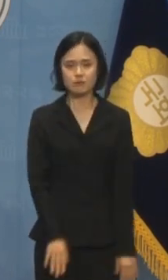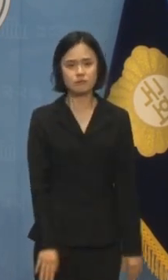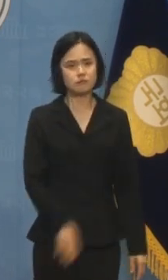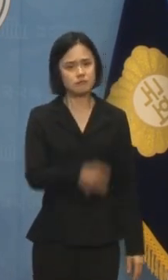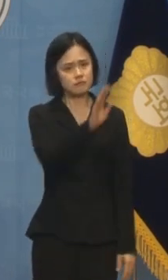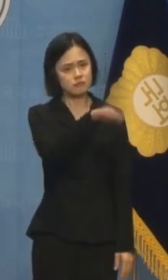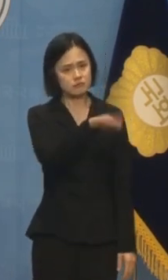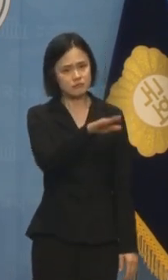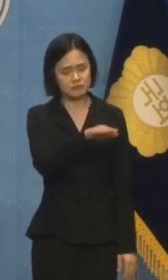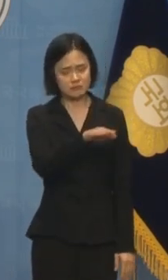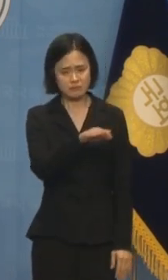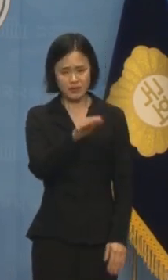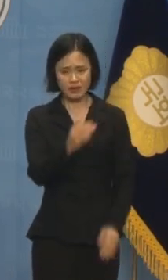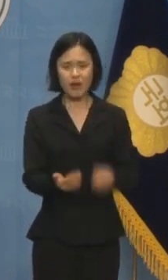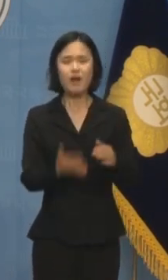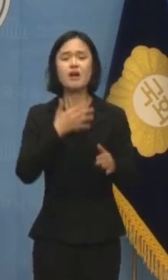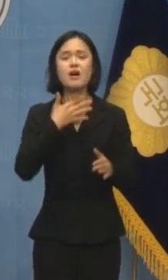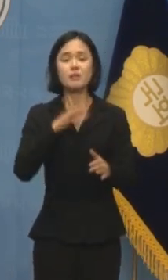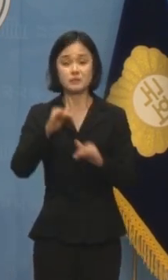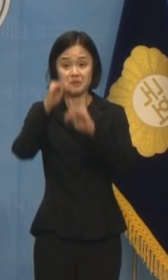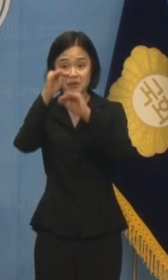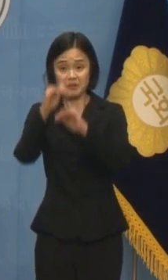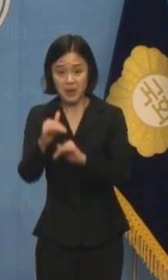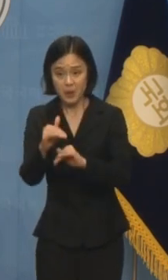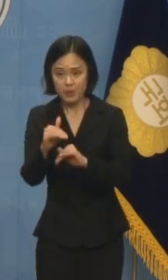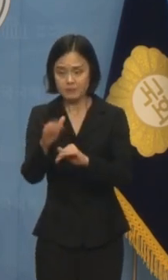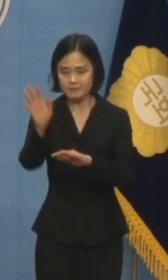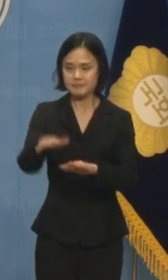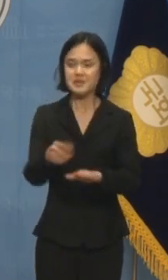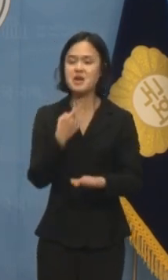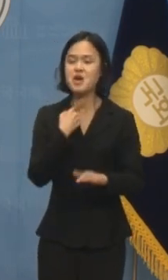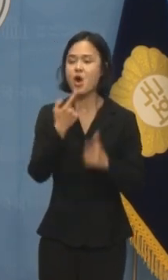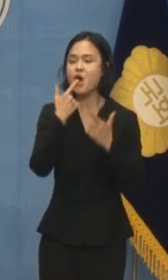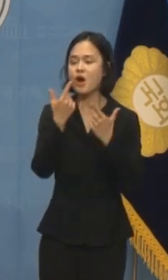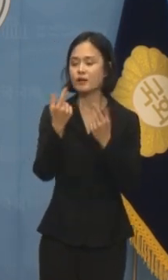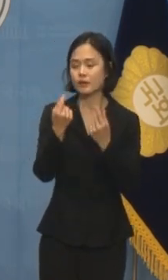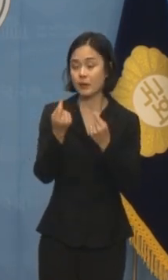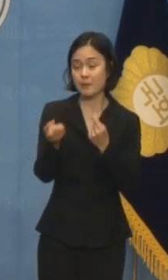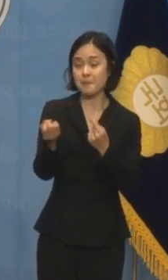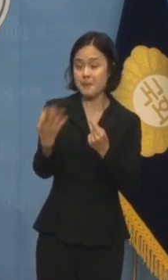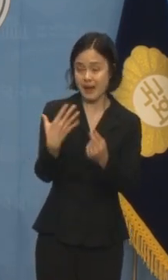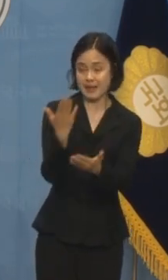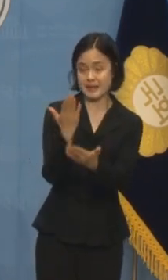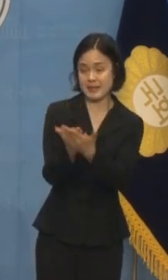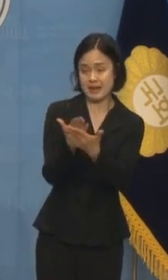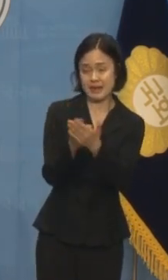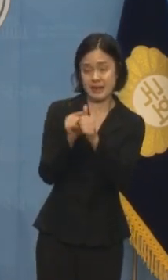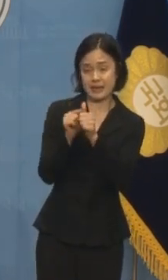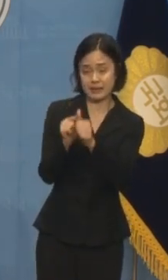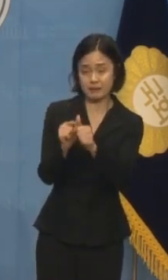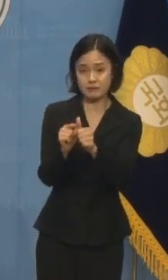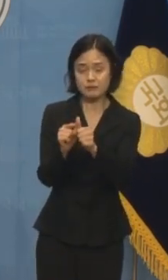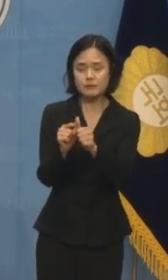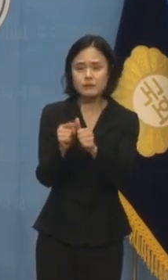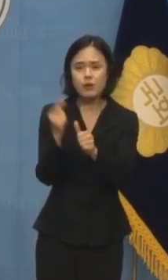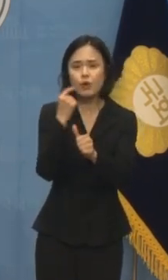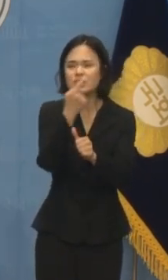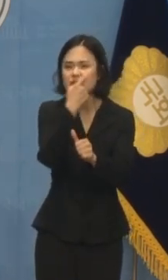증언 강요이지 있는 그대로 얘기해달라는 것이 거짓 증언 강요입니까?